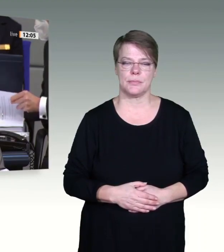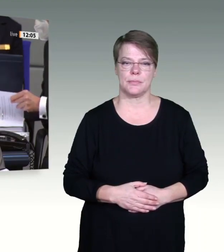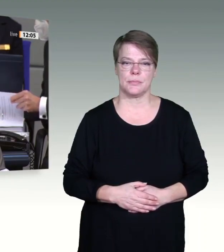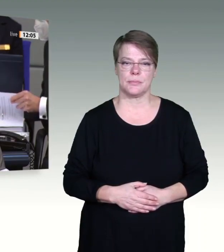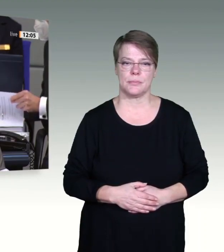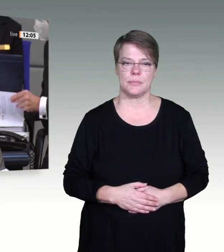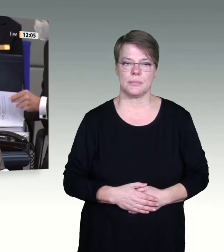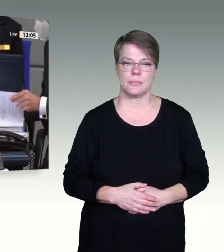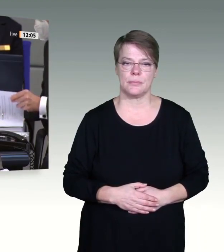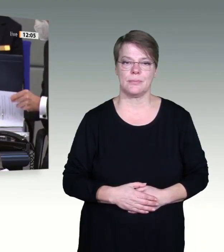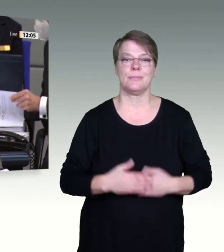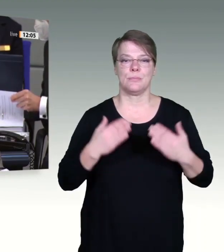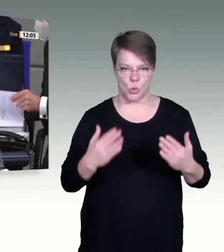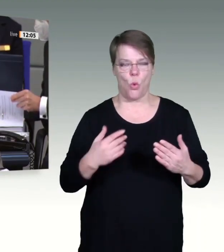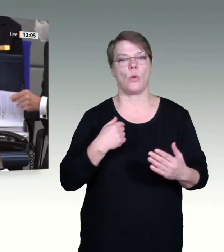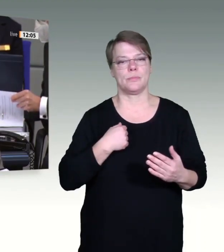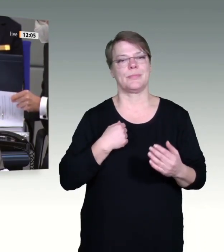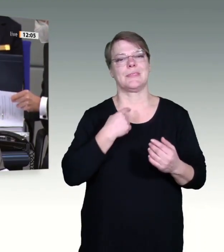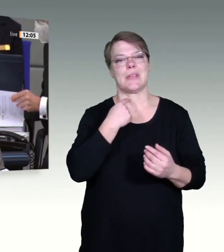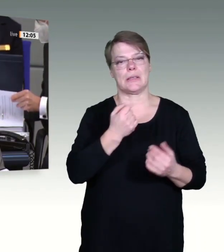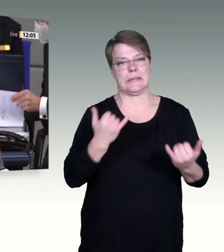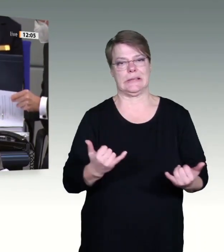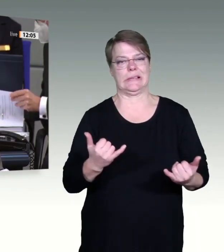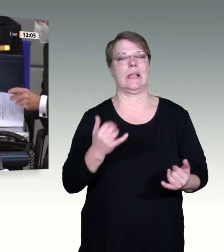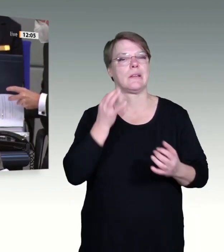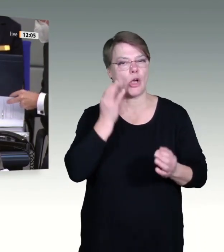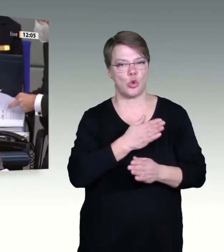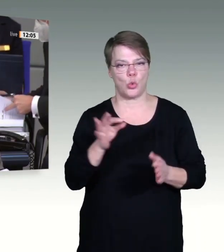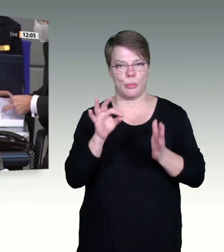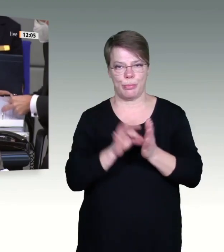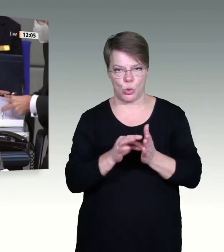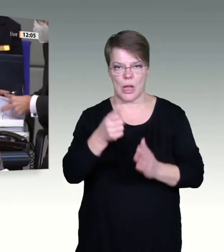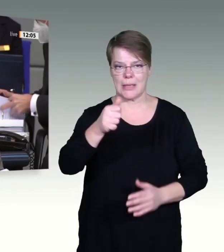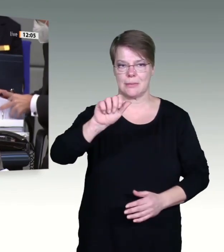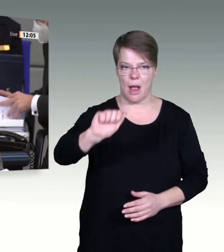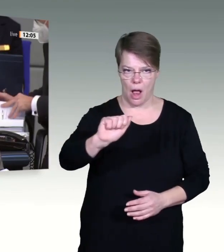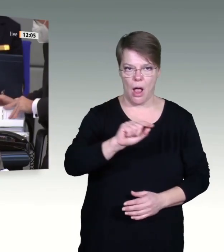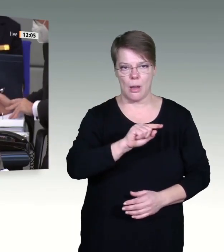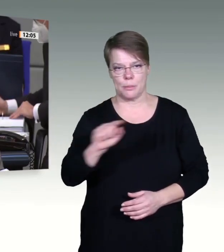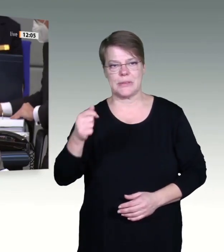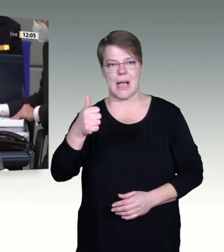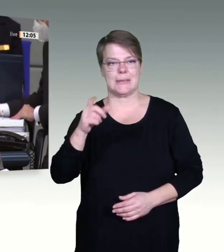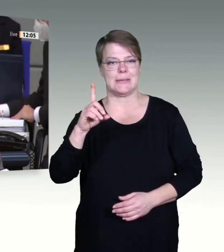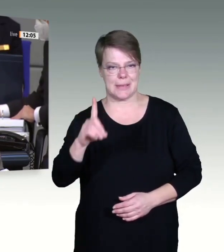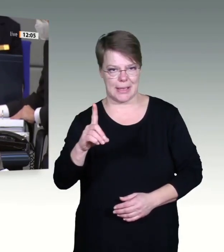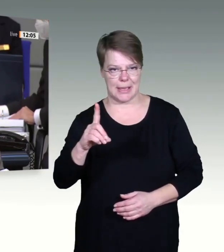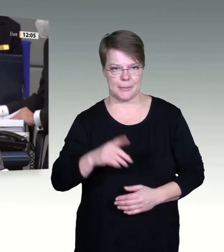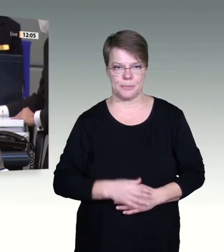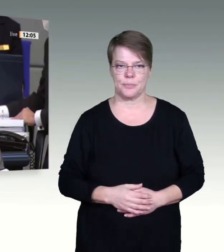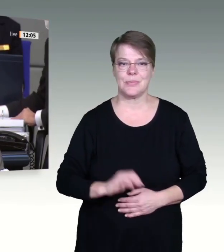Damit rufe ich jetzt den Tagesordnungspunkt 1a und bis 1d auf.